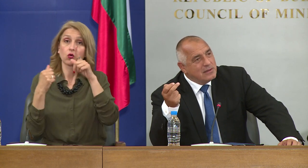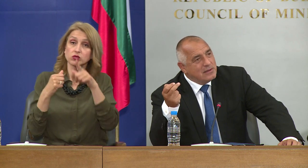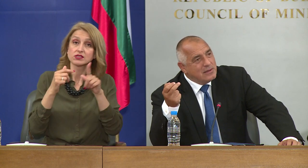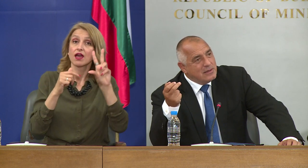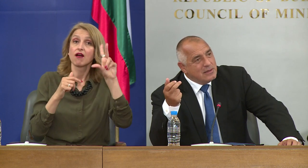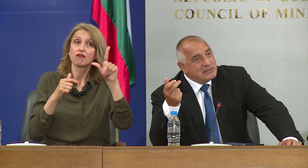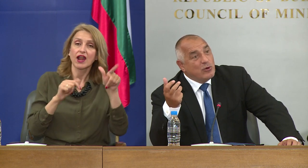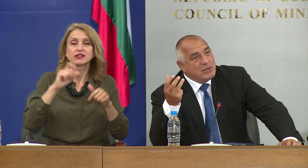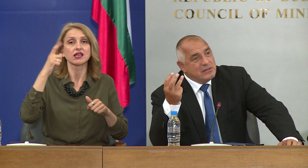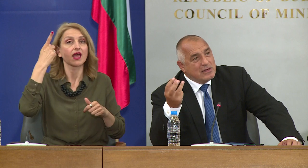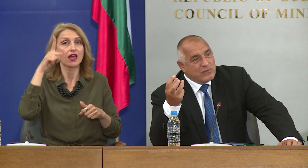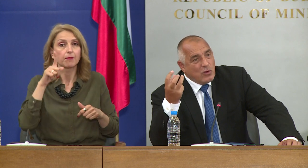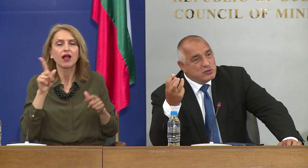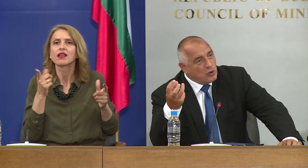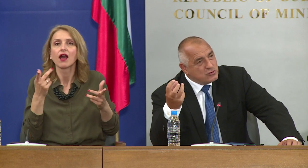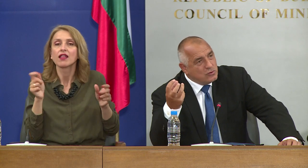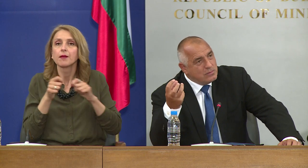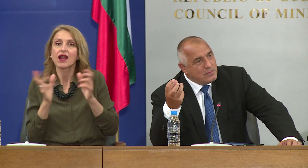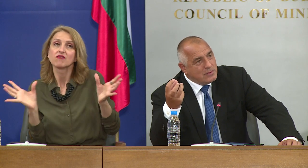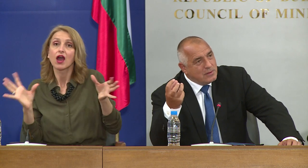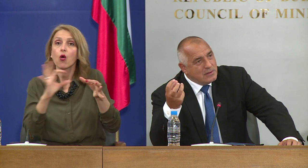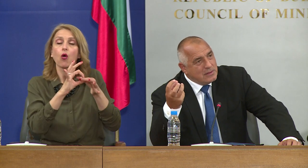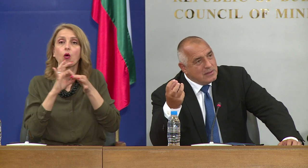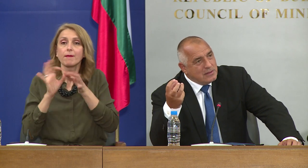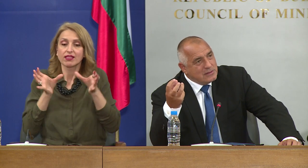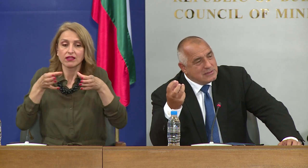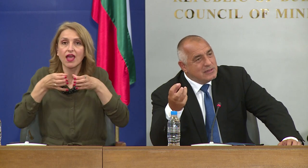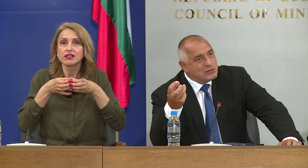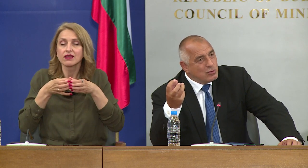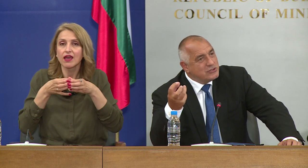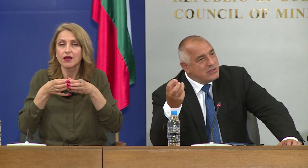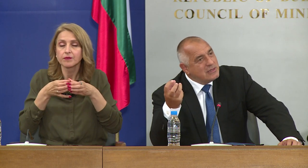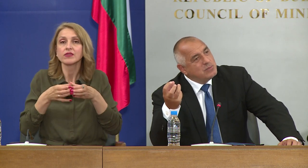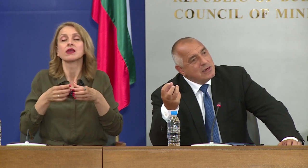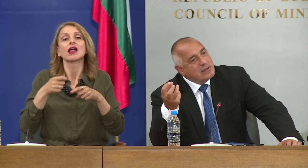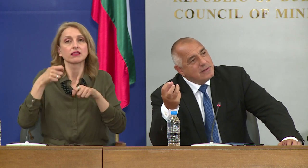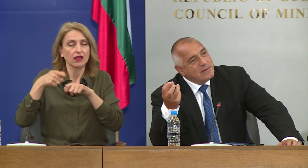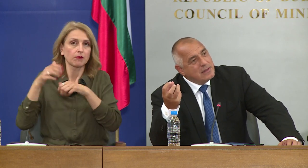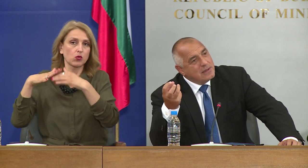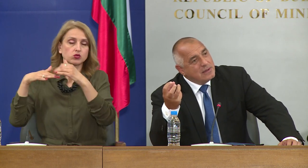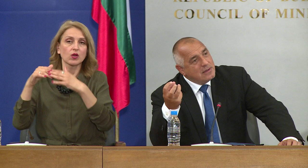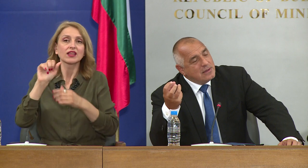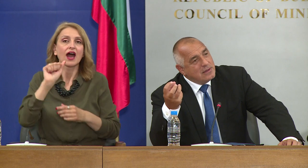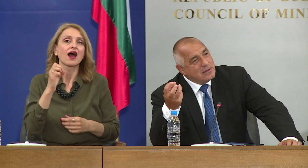Германия, се обединиха в консорциум за строежа на АЕС Белин.